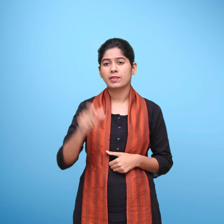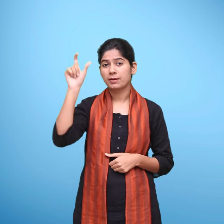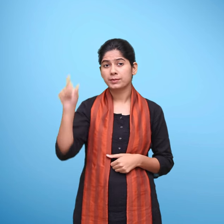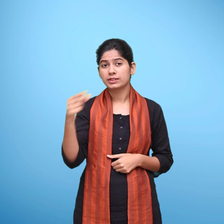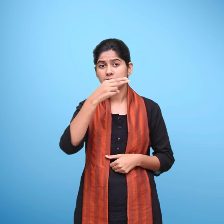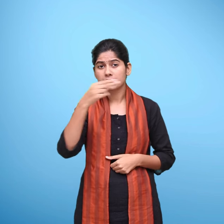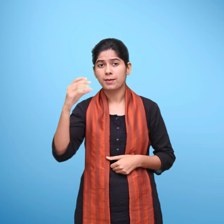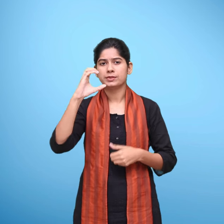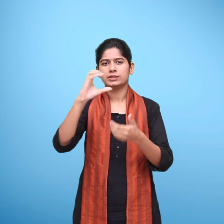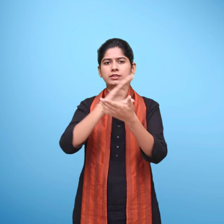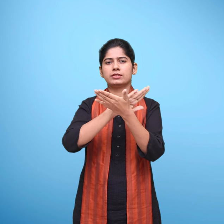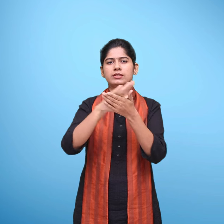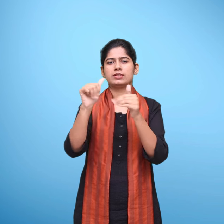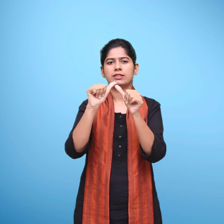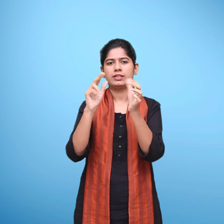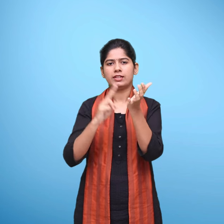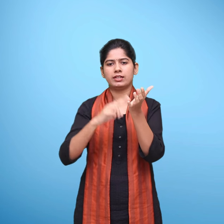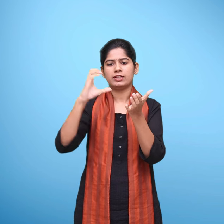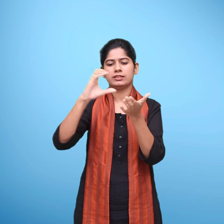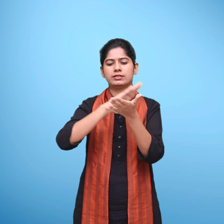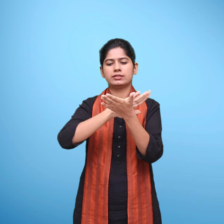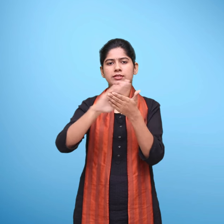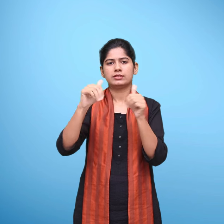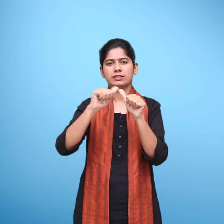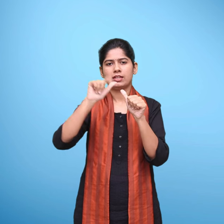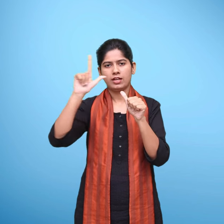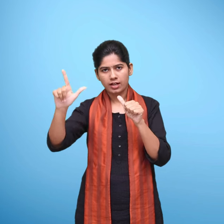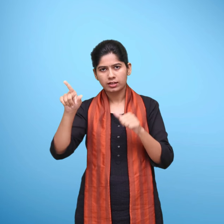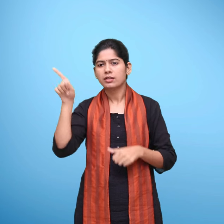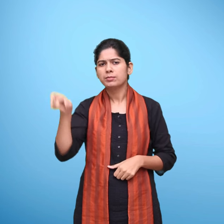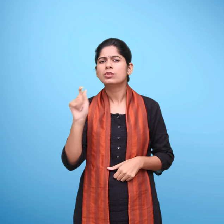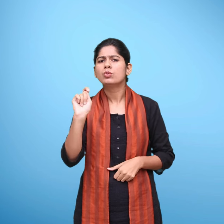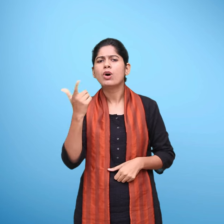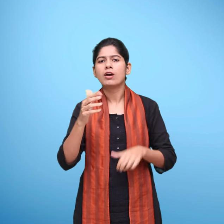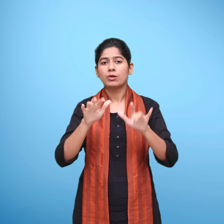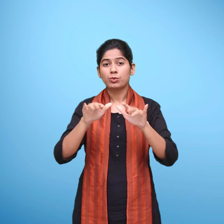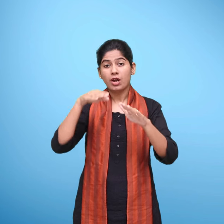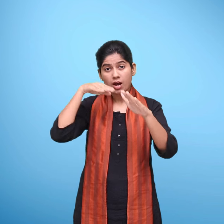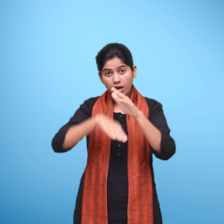शपना, टाइपिस्ट, चंचल, कंप्यूटर ओपरेटर